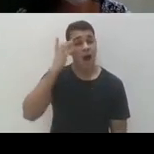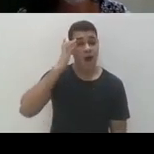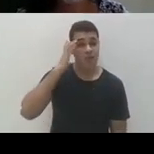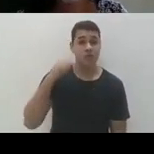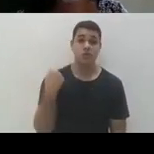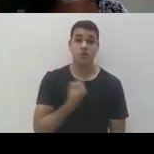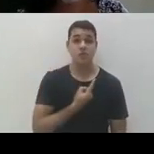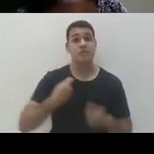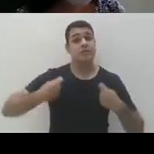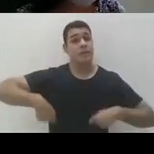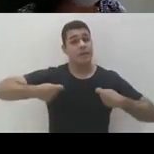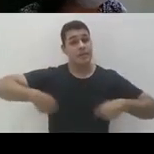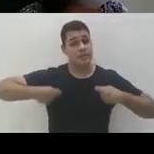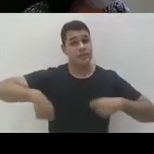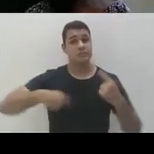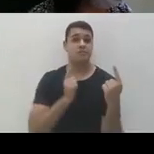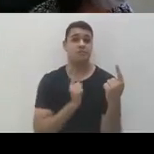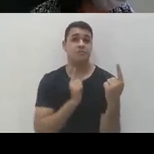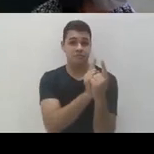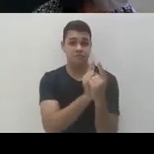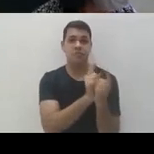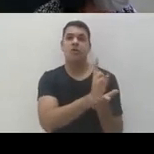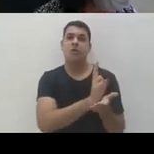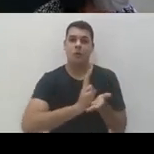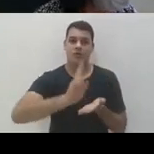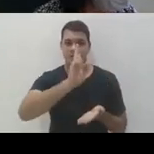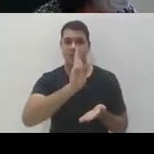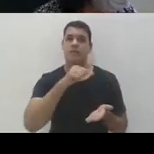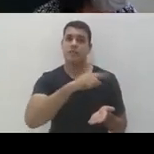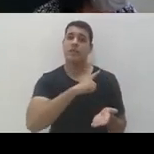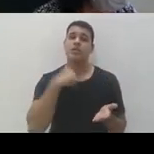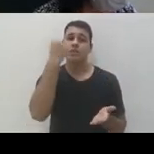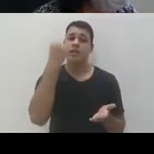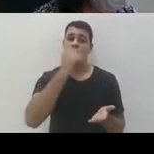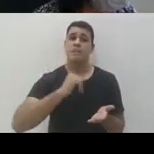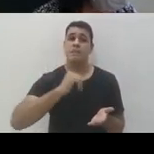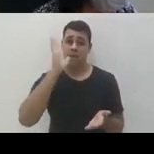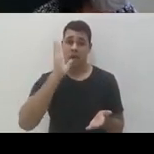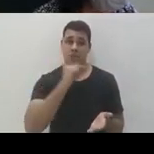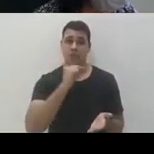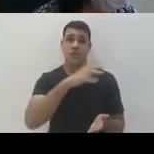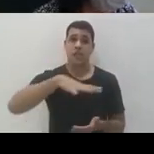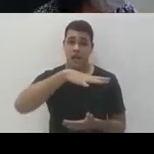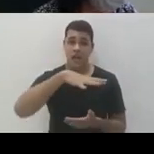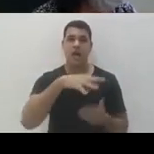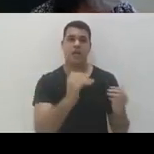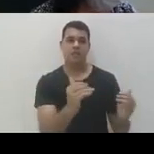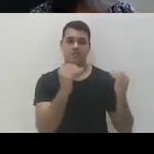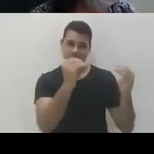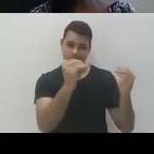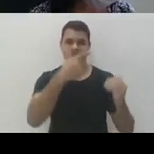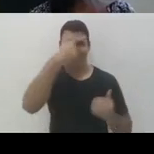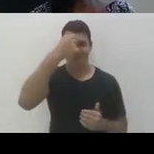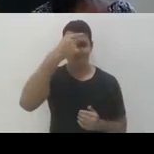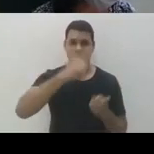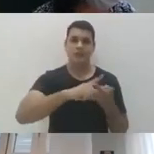aproximar muito das universidades que têm uma experiência maior no campo da graduação, com um número muito maior de